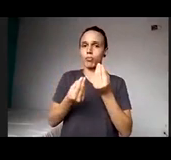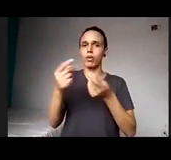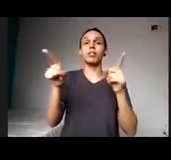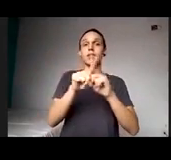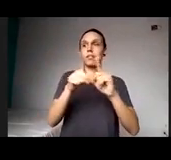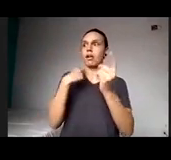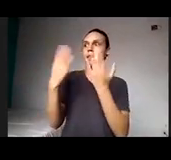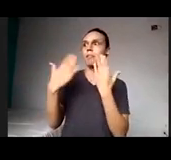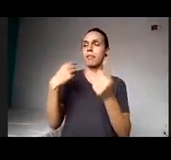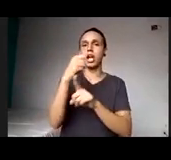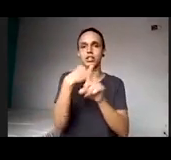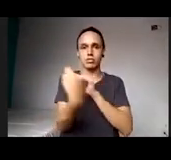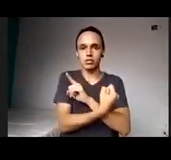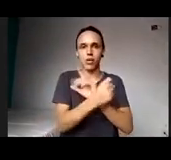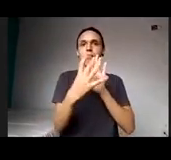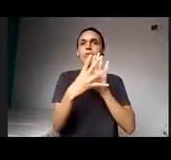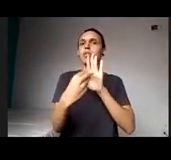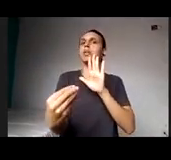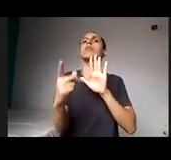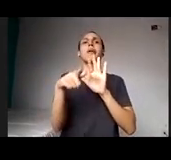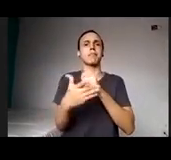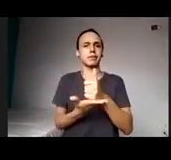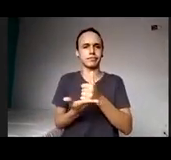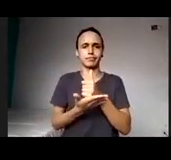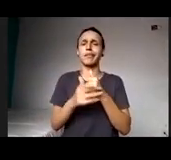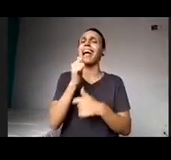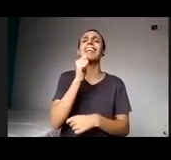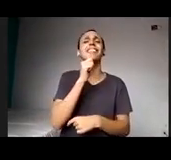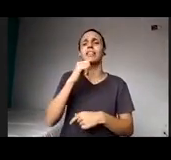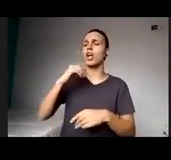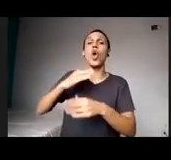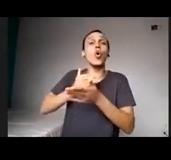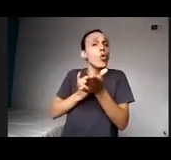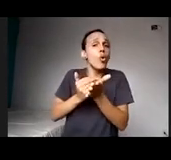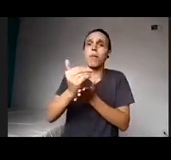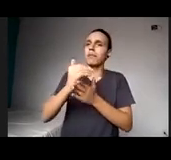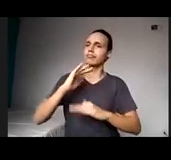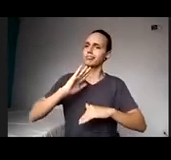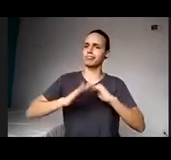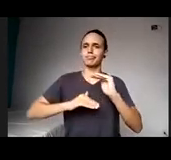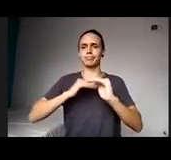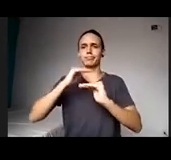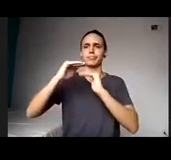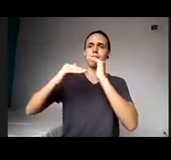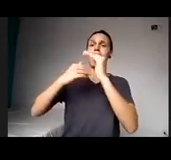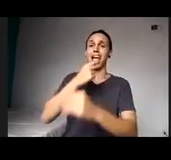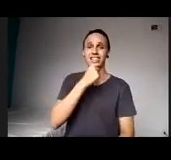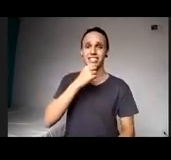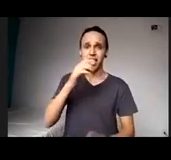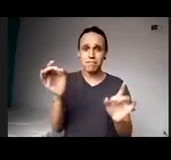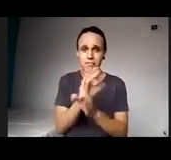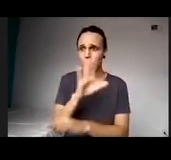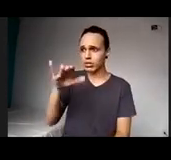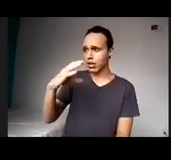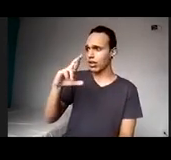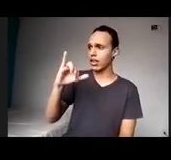fundamental, isso ainda está tudo muito em construção, eu acho que a gente não tem isso pronto, Cris, sobretudo na pós